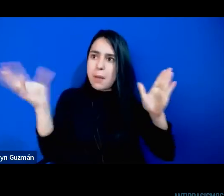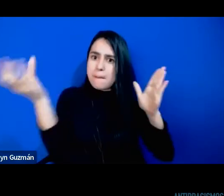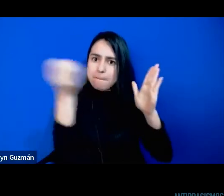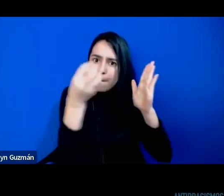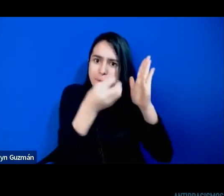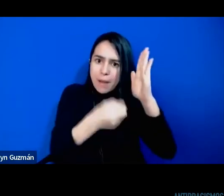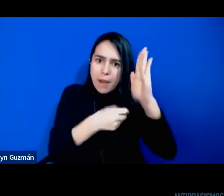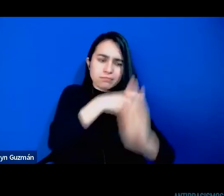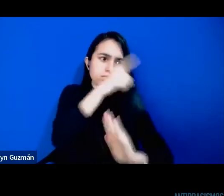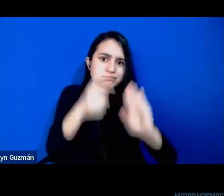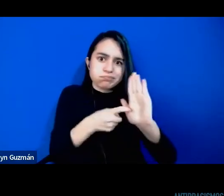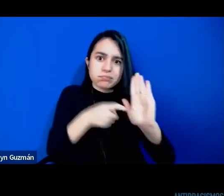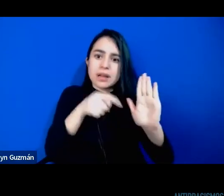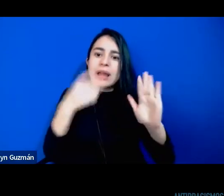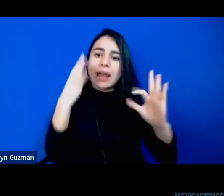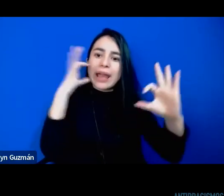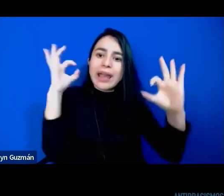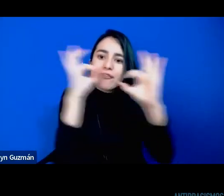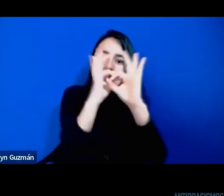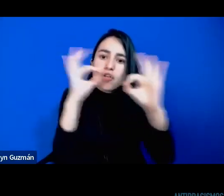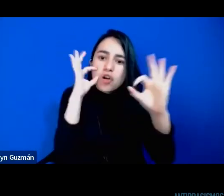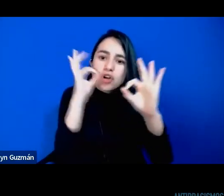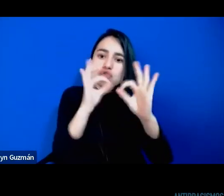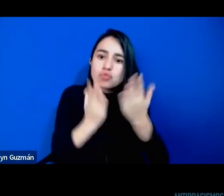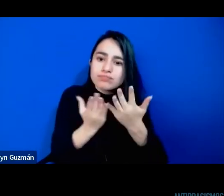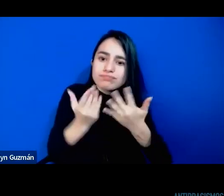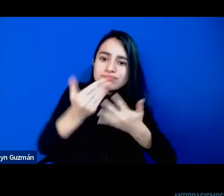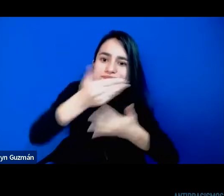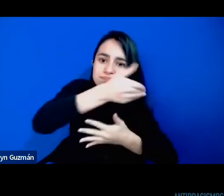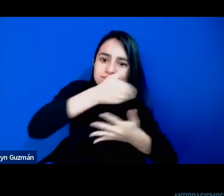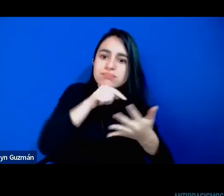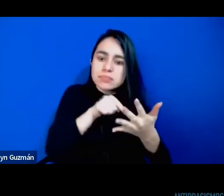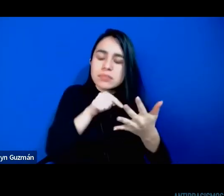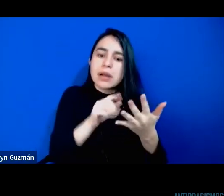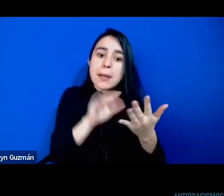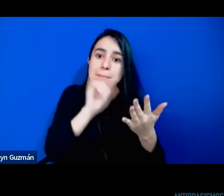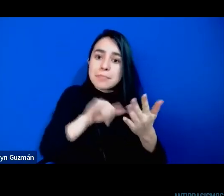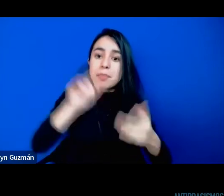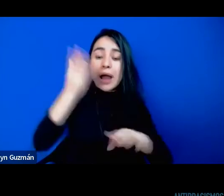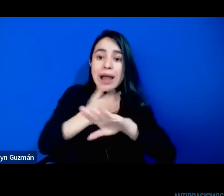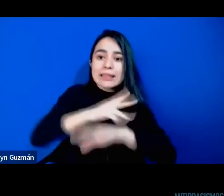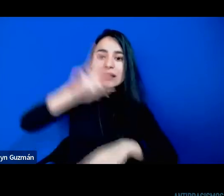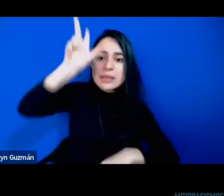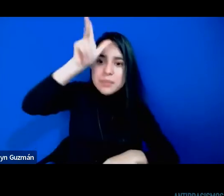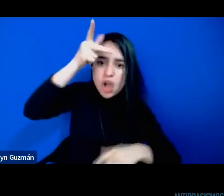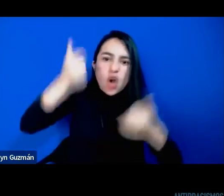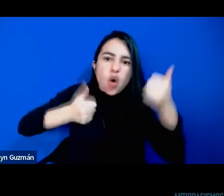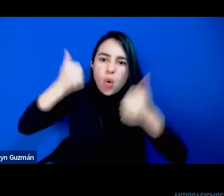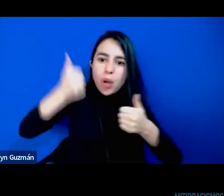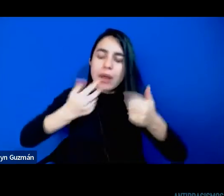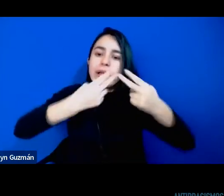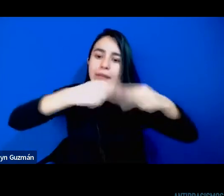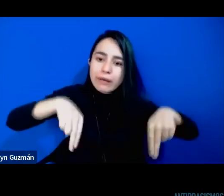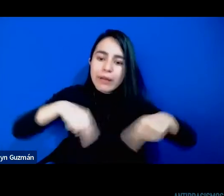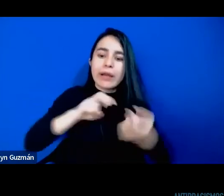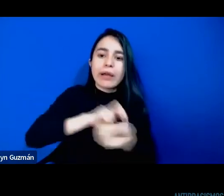se dice respecto al enfoque interseccional en que estas dimensiones de género raza etnia